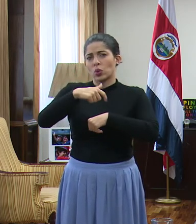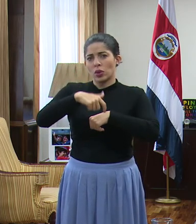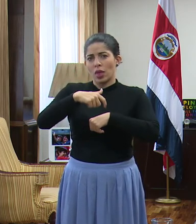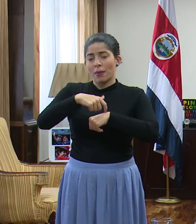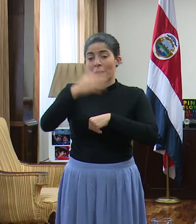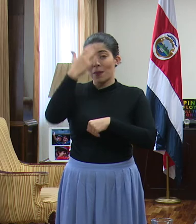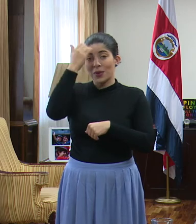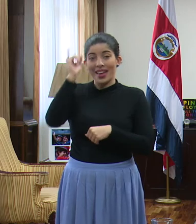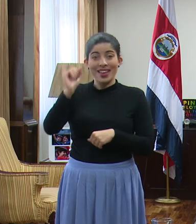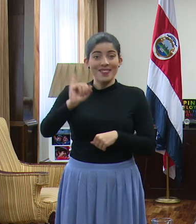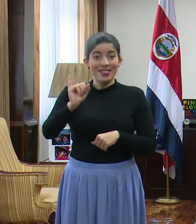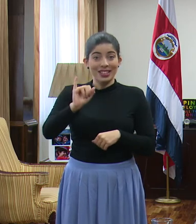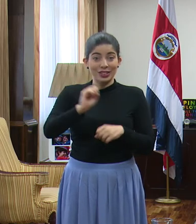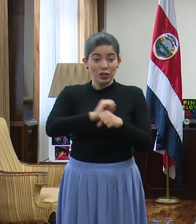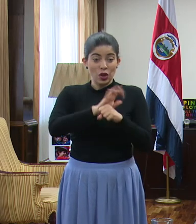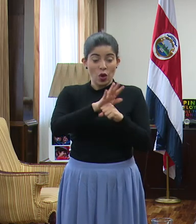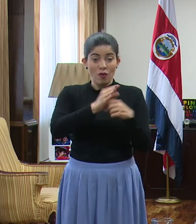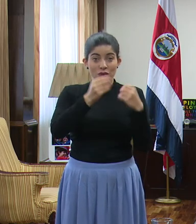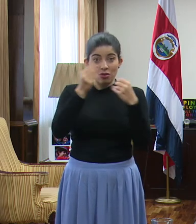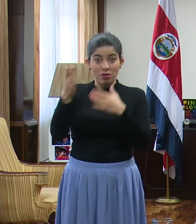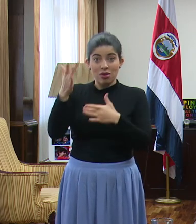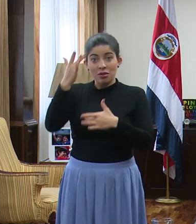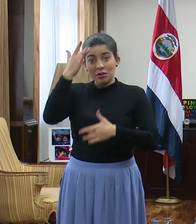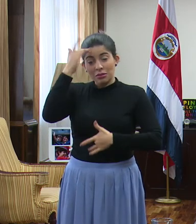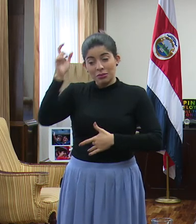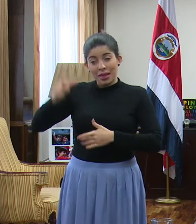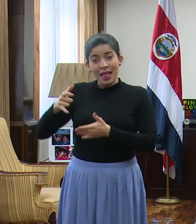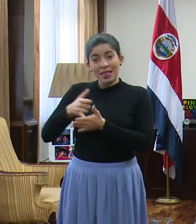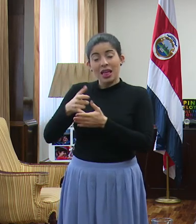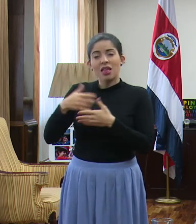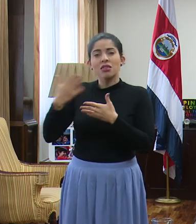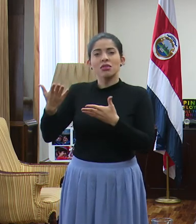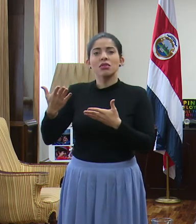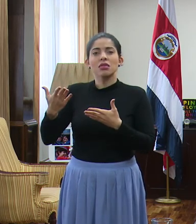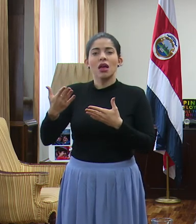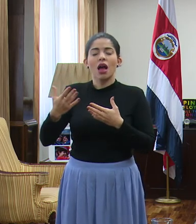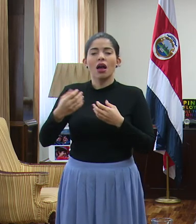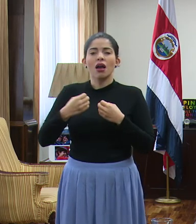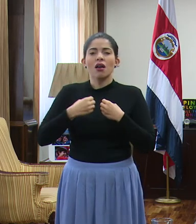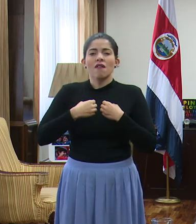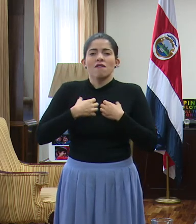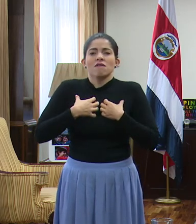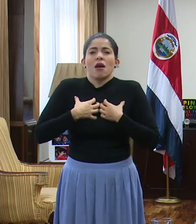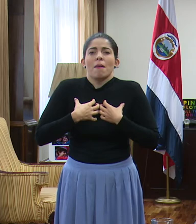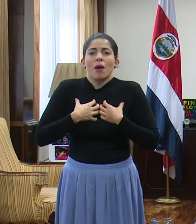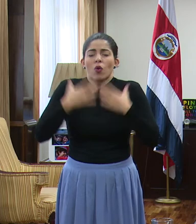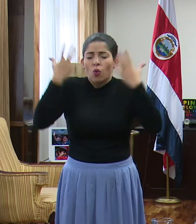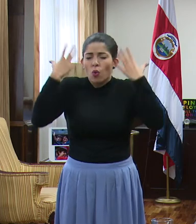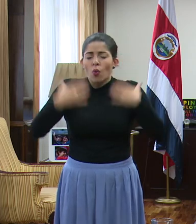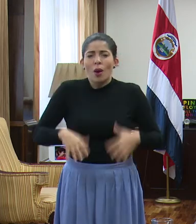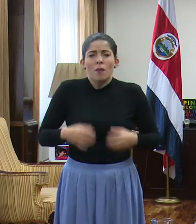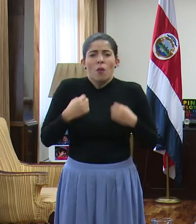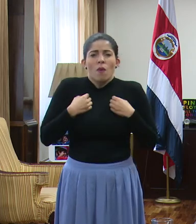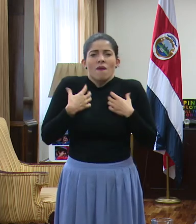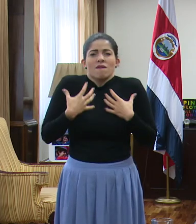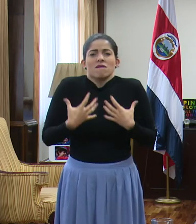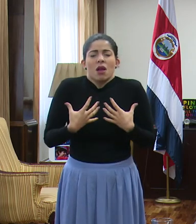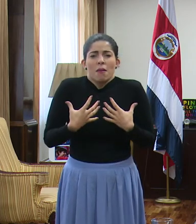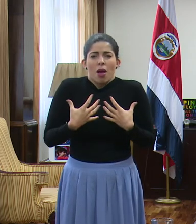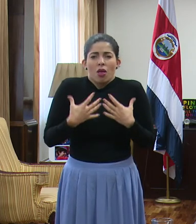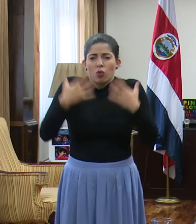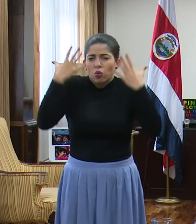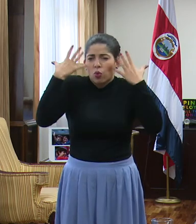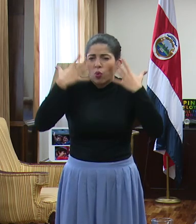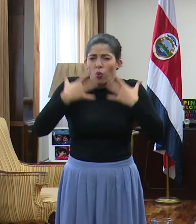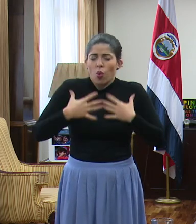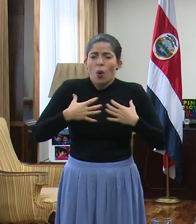que tenemos en el COVID-19 produce una inflamación prácticamente de todo el cuerpo. Se inflama